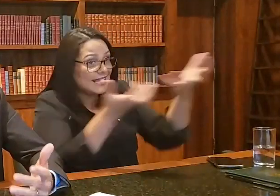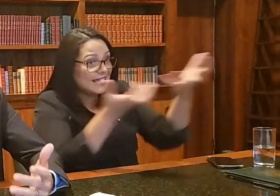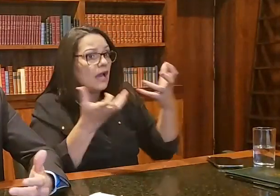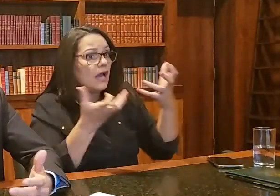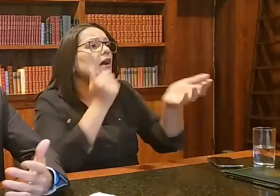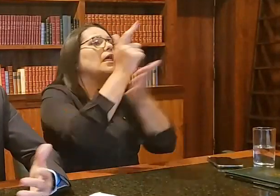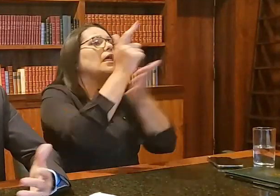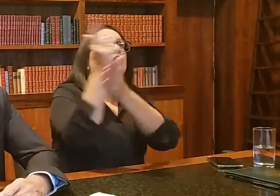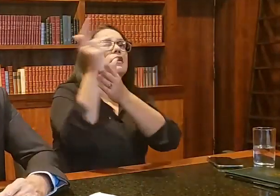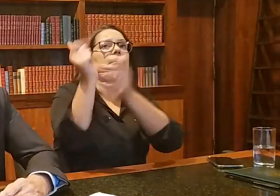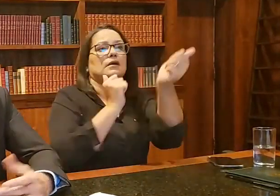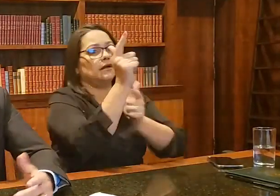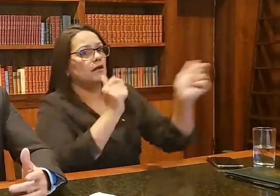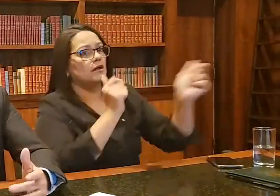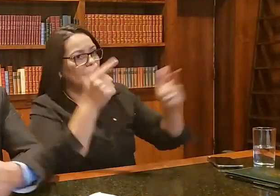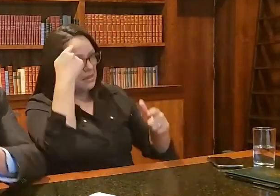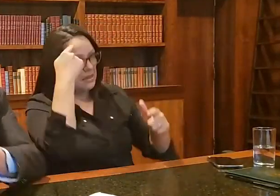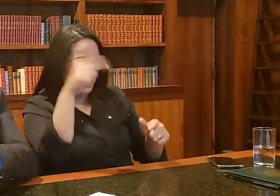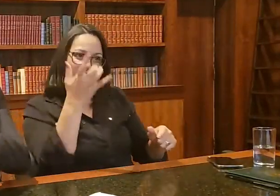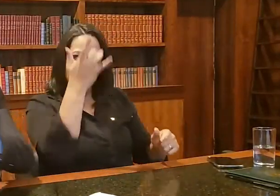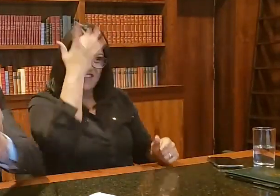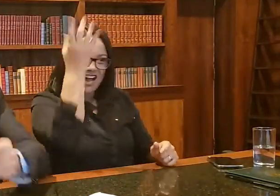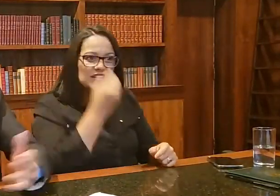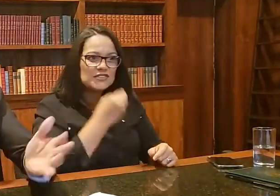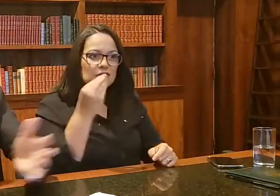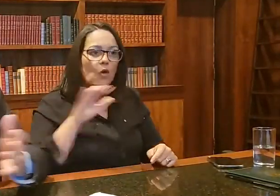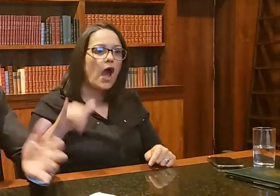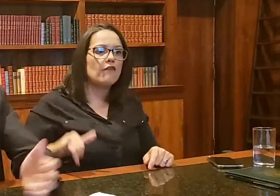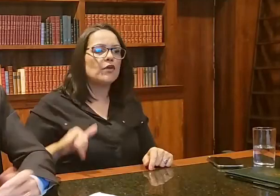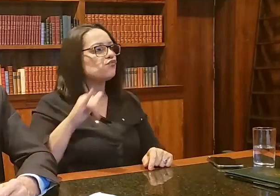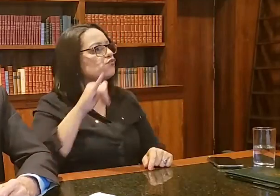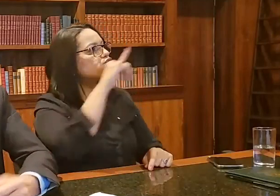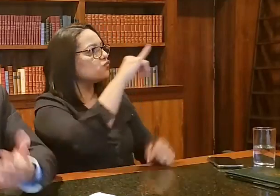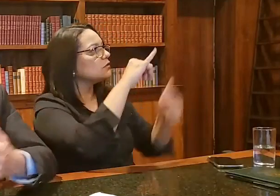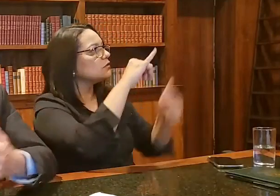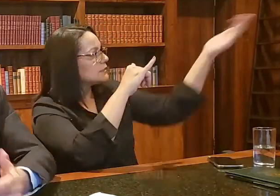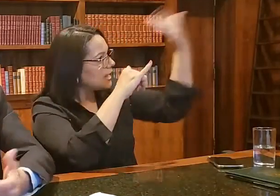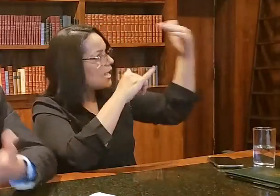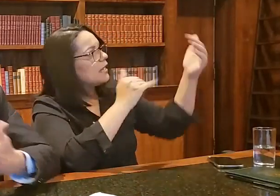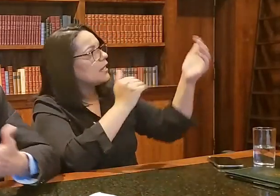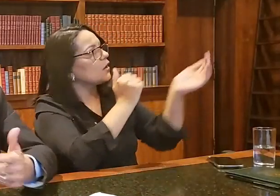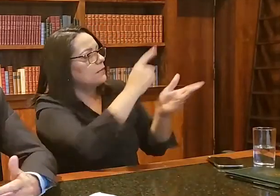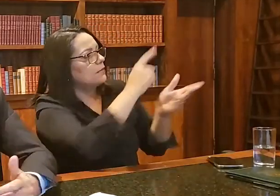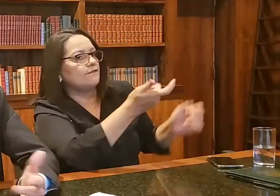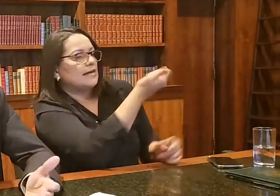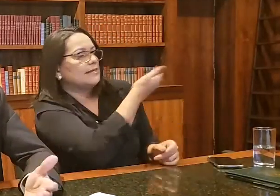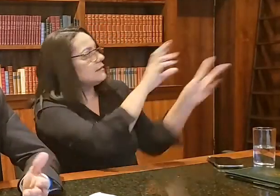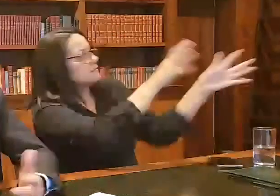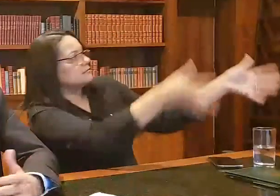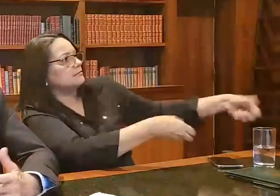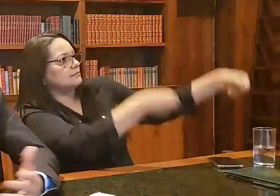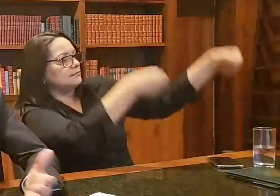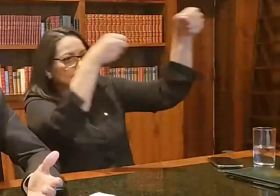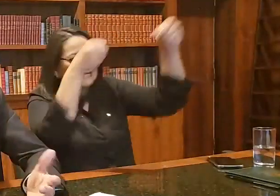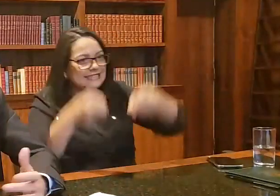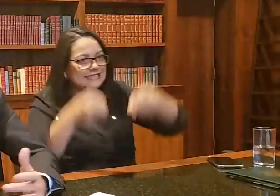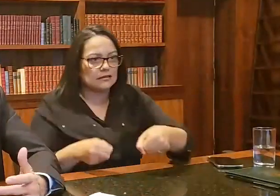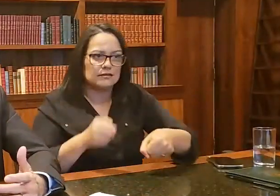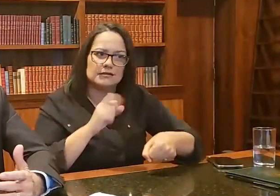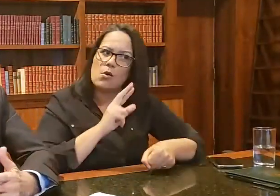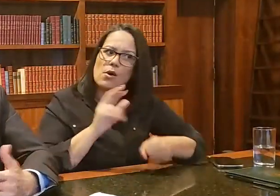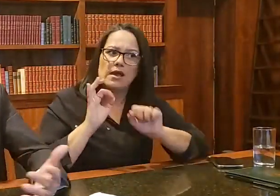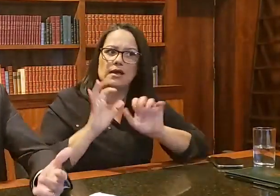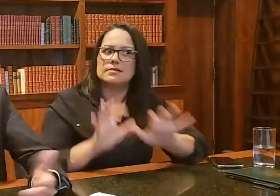Alguns acham que comprar vacina é pegar um avião aqui, lá fora e botar para dentro e trazer para cá. Não é assim, não tem vacina